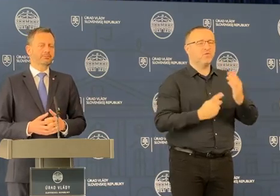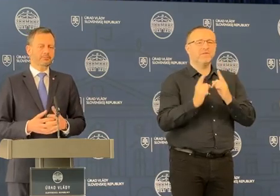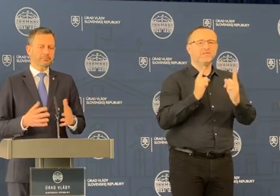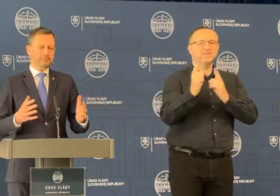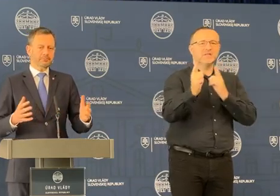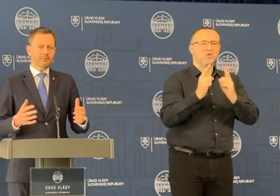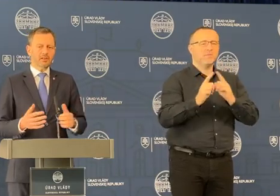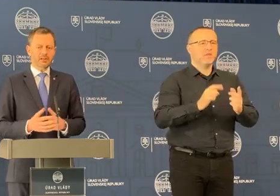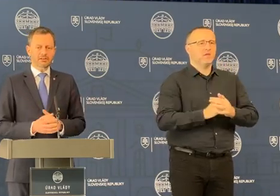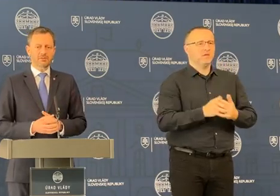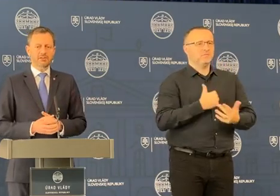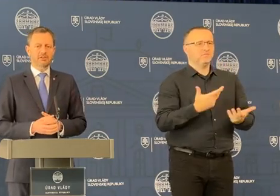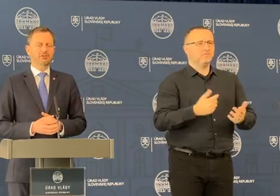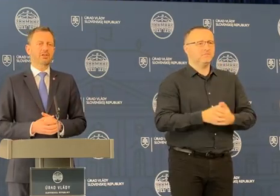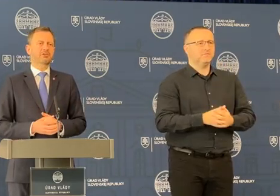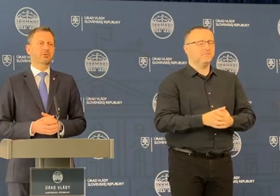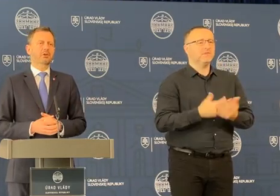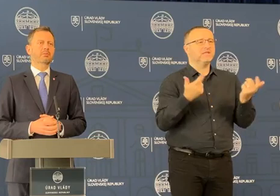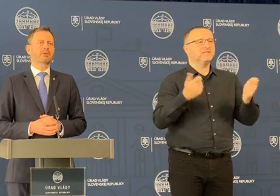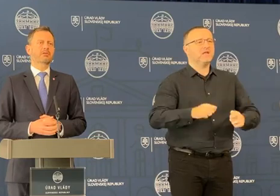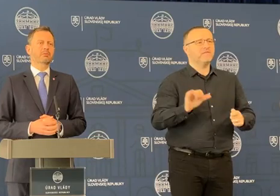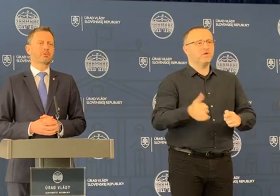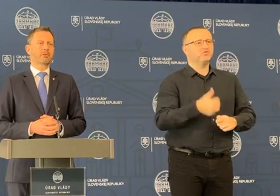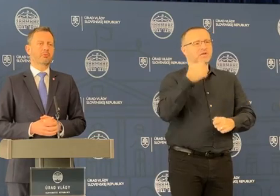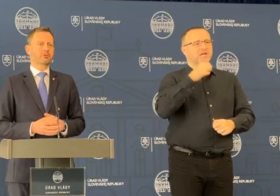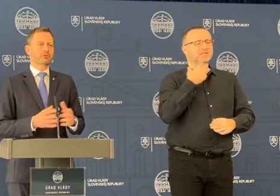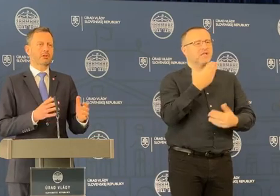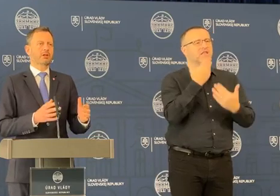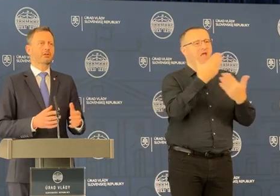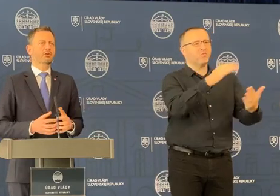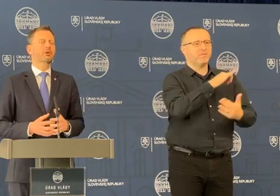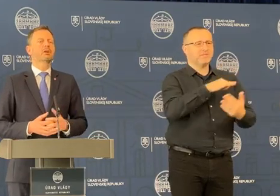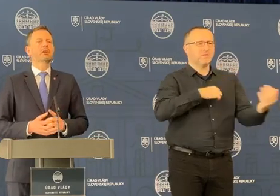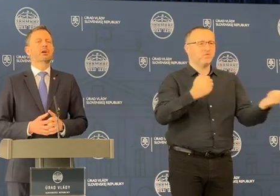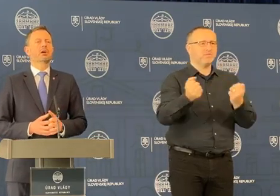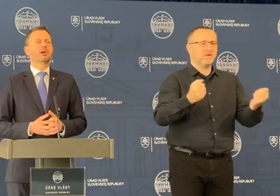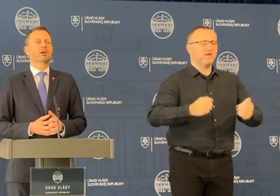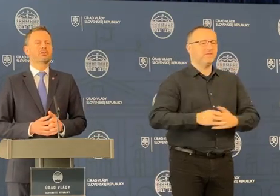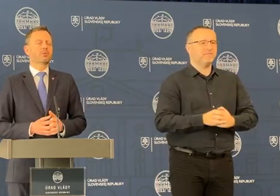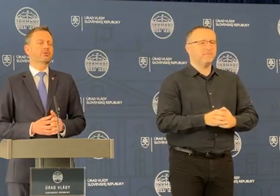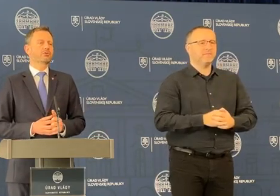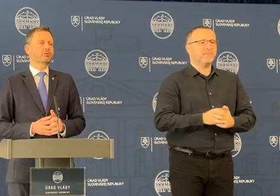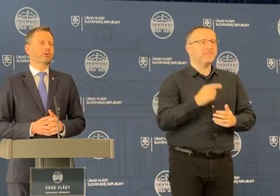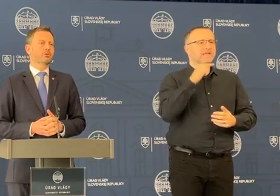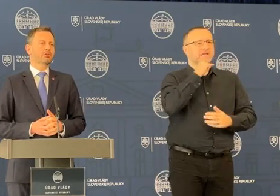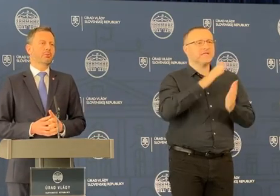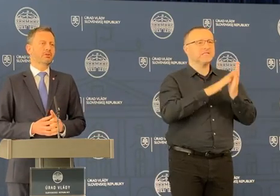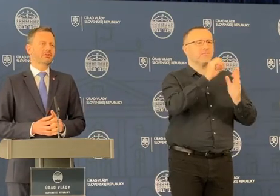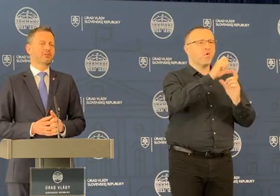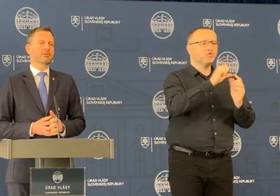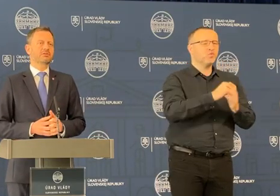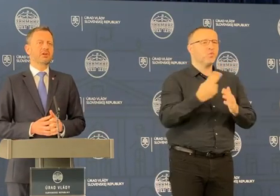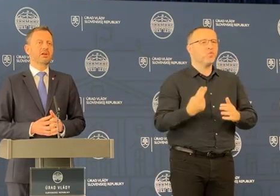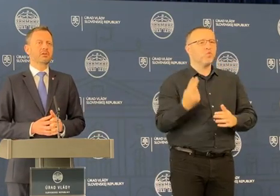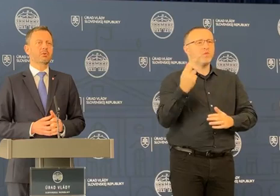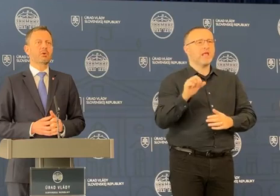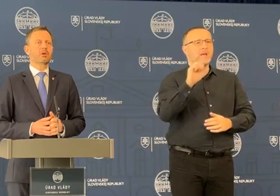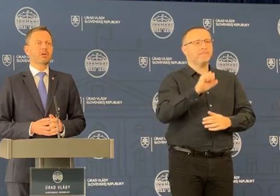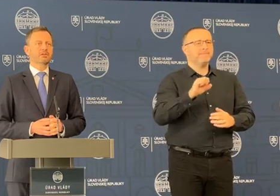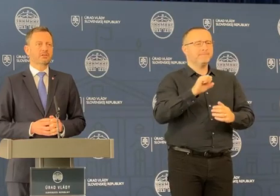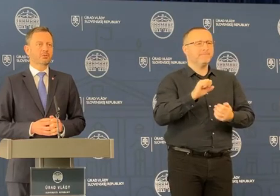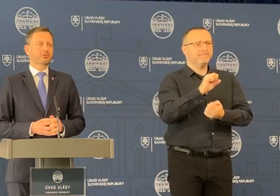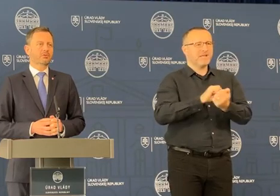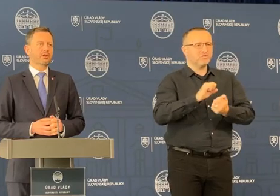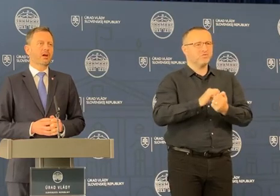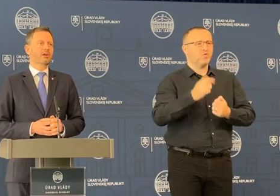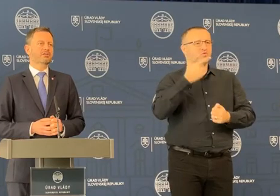rokovaní. Na záver teda ešte raz ďakujem samozprávam. Či už teda je to ZMOS, či už je to Únia miest Slovenska, alebo